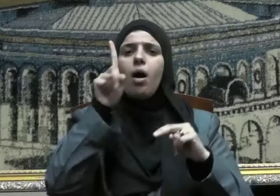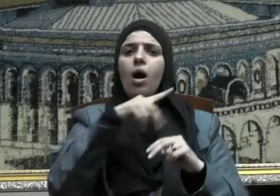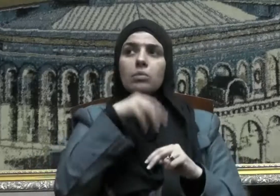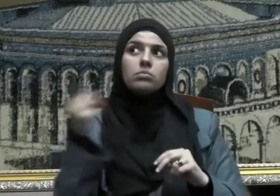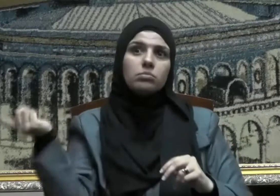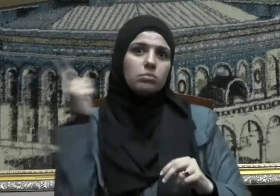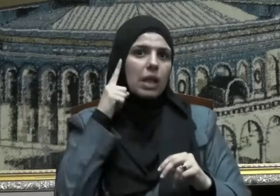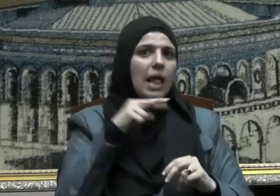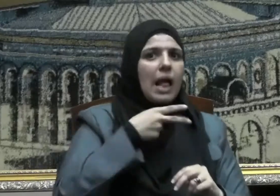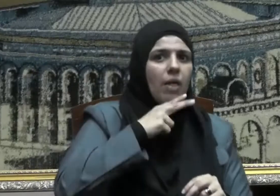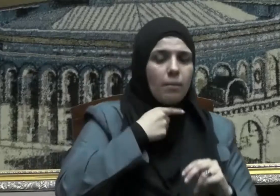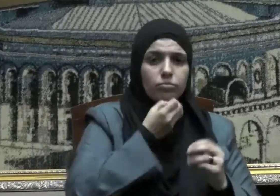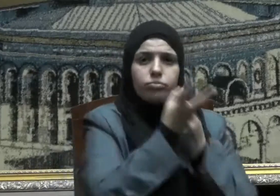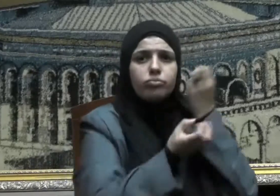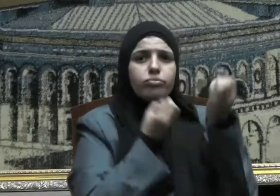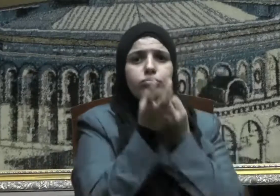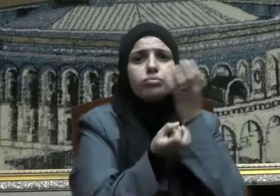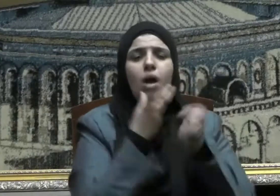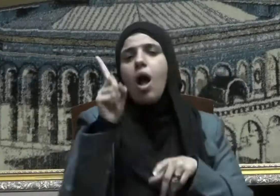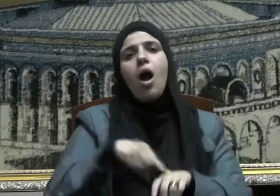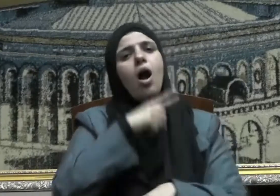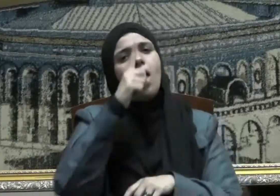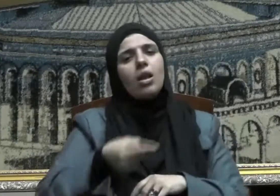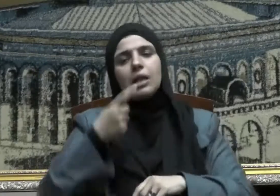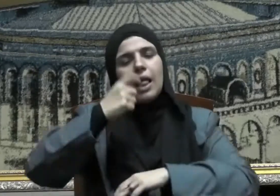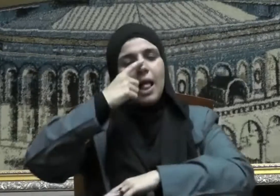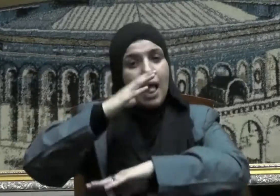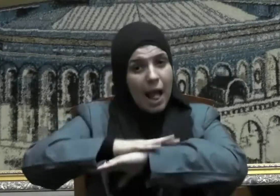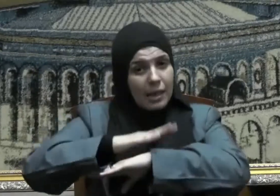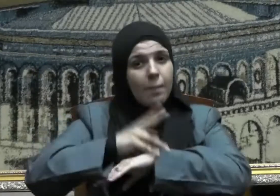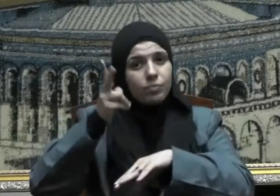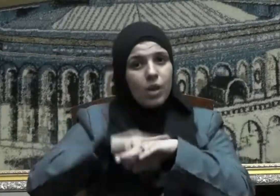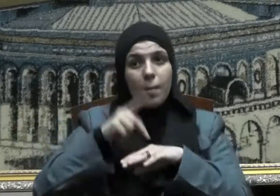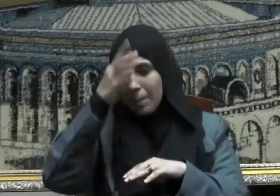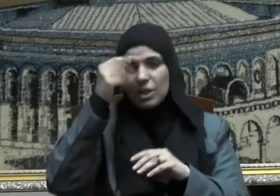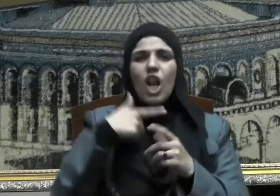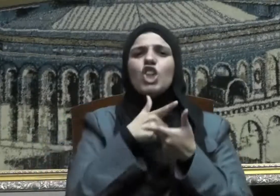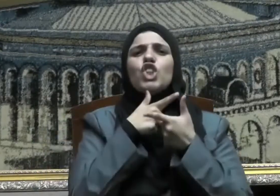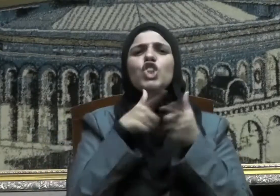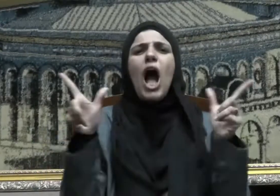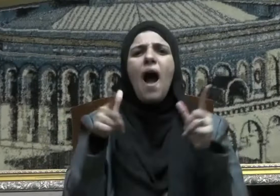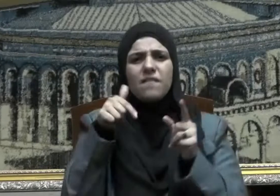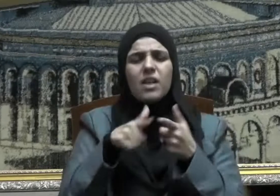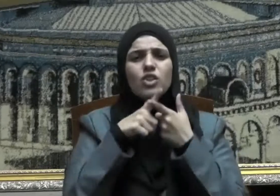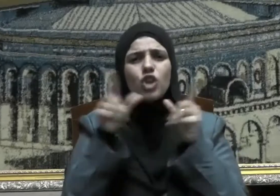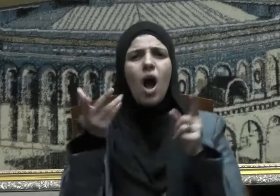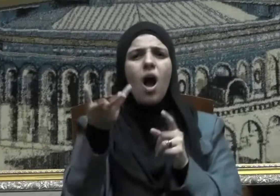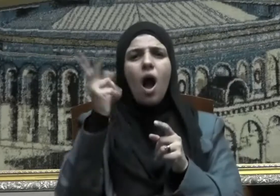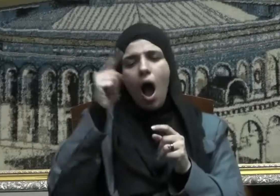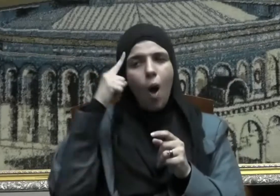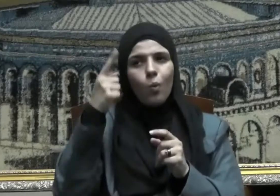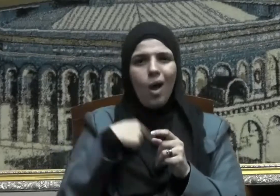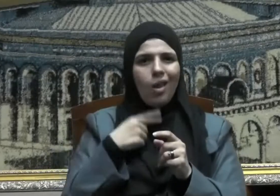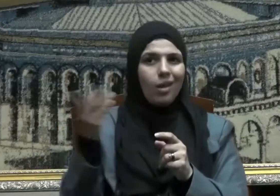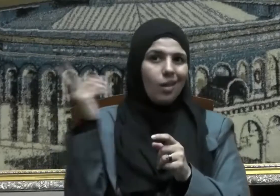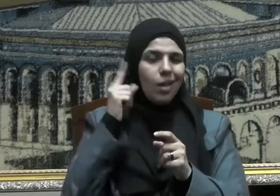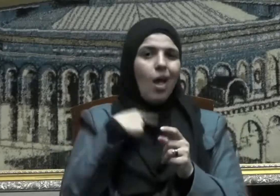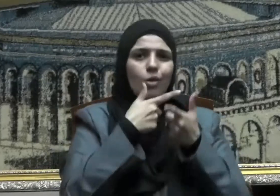بكل ما سمع ومن الآداب عدم ترديد الشائعة أو الخوض